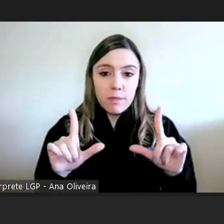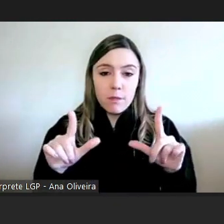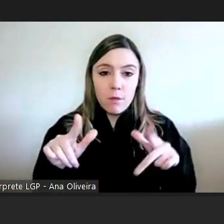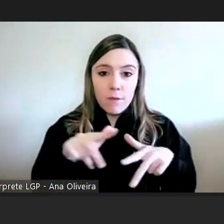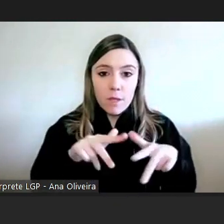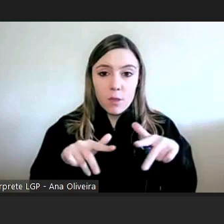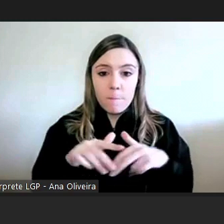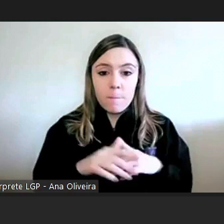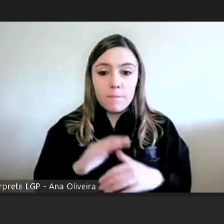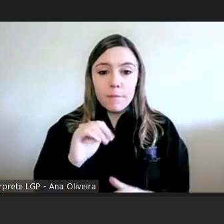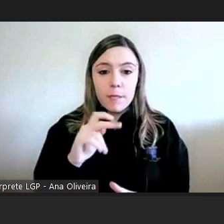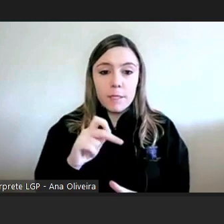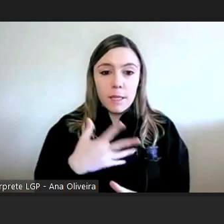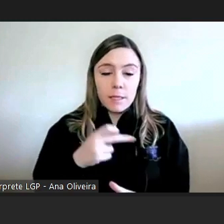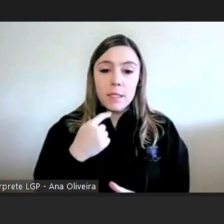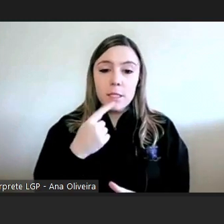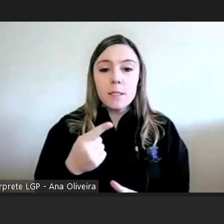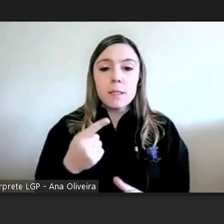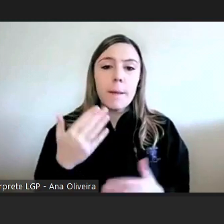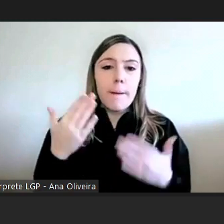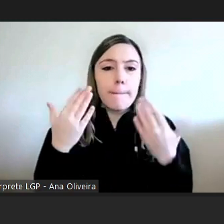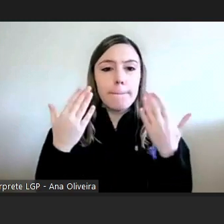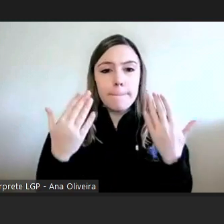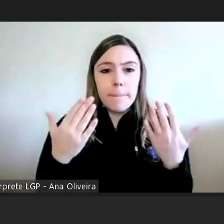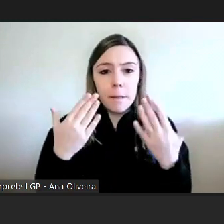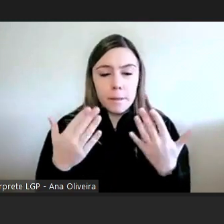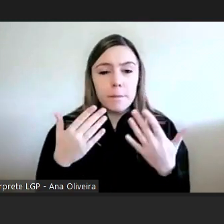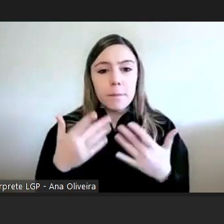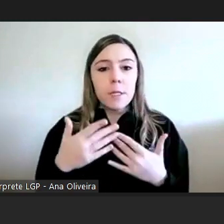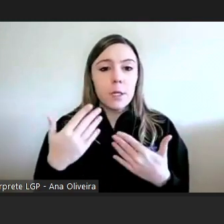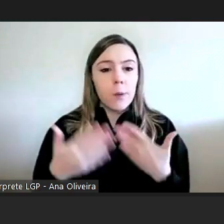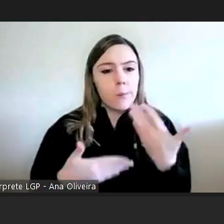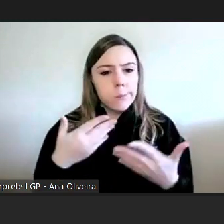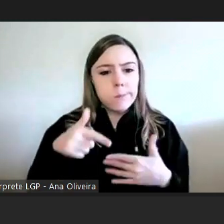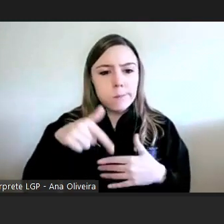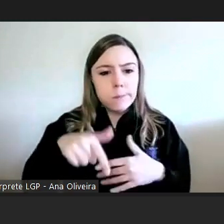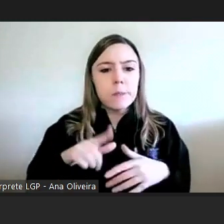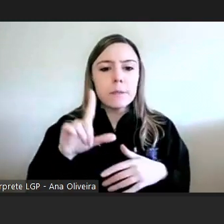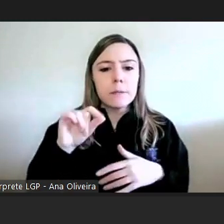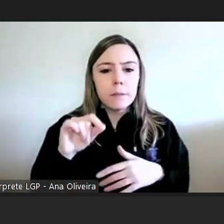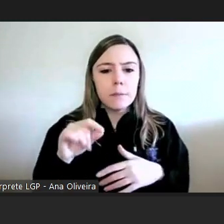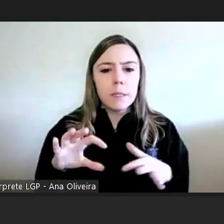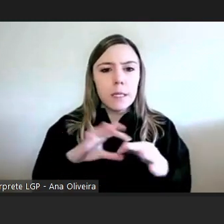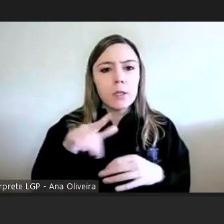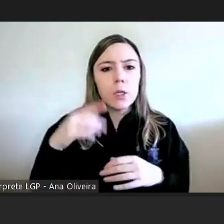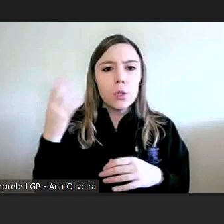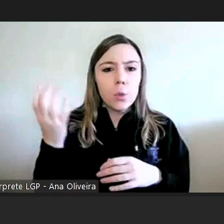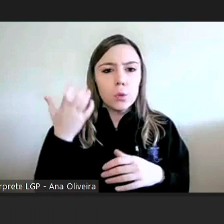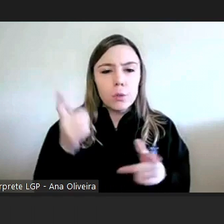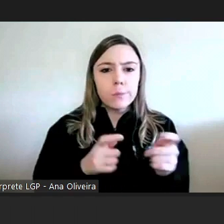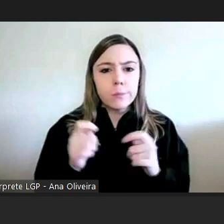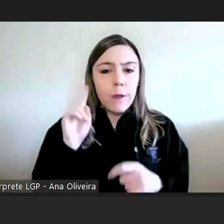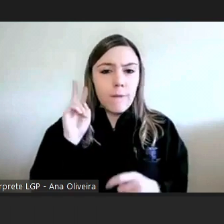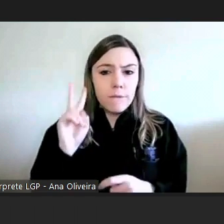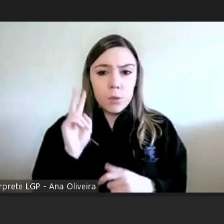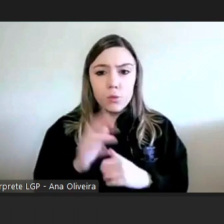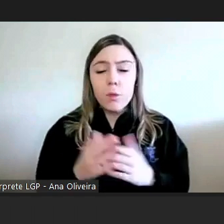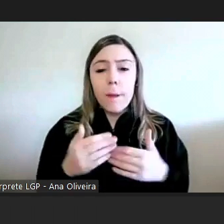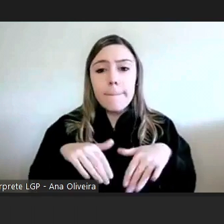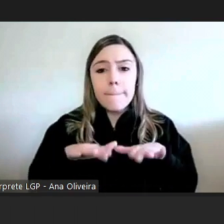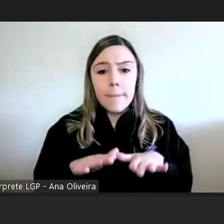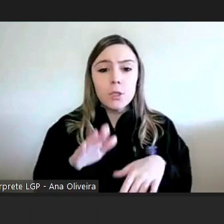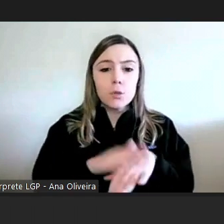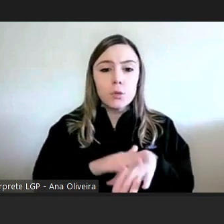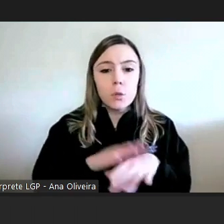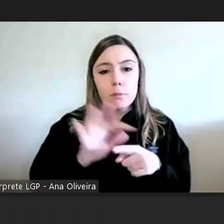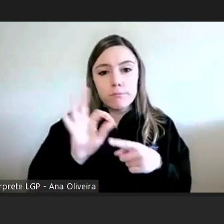Sandra Marcos parabéns pela pertinência da ação e a emergência das organizações serem pautadas por propósitos e assentos numa cultura organizacional de valor no entanto tendo em